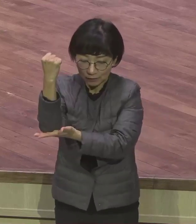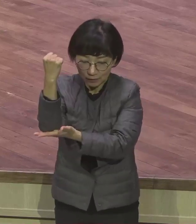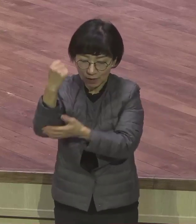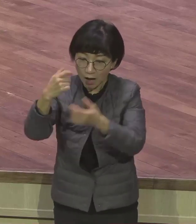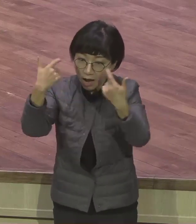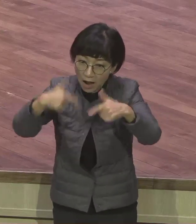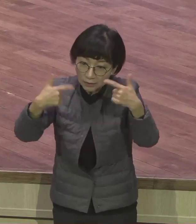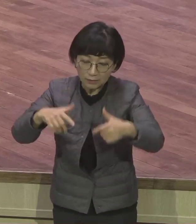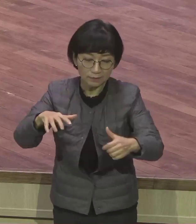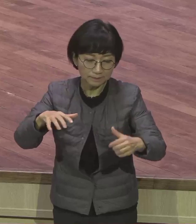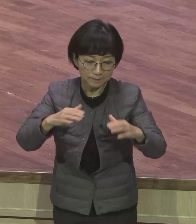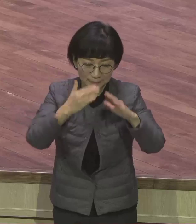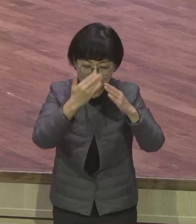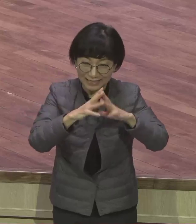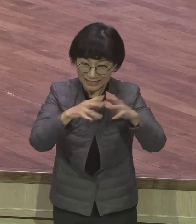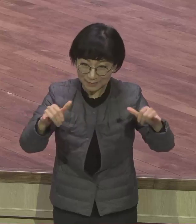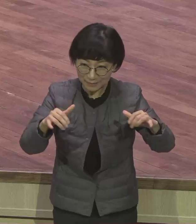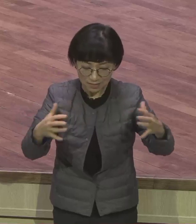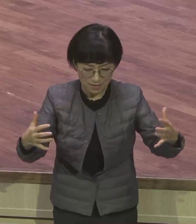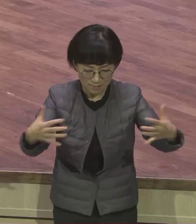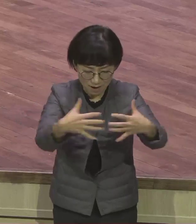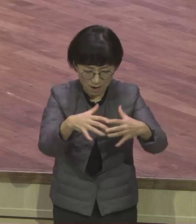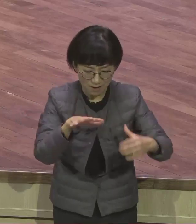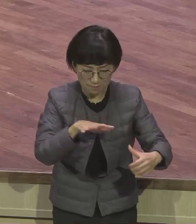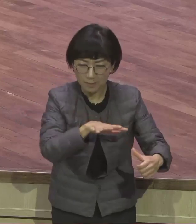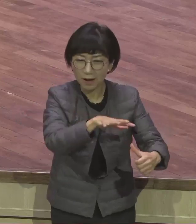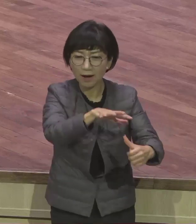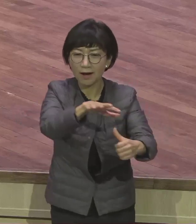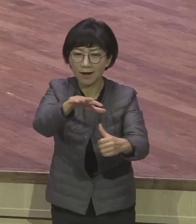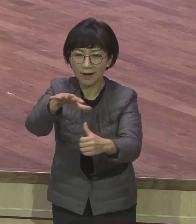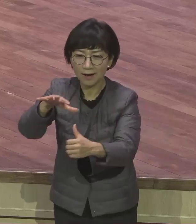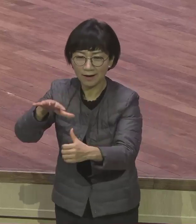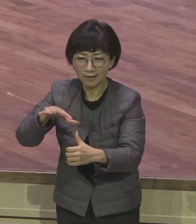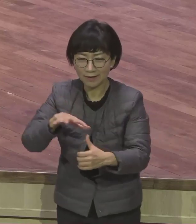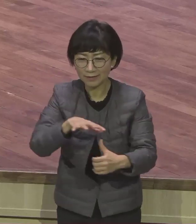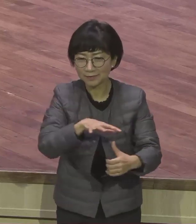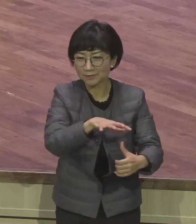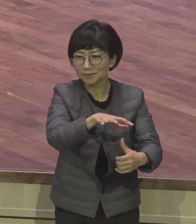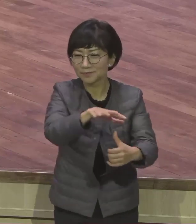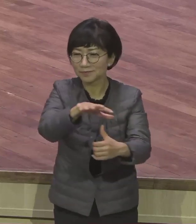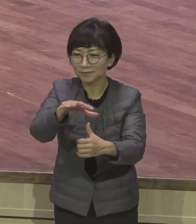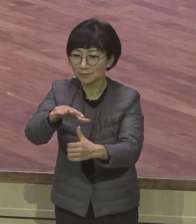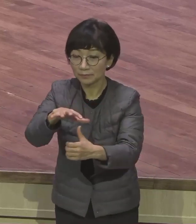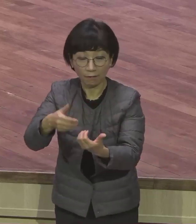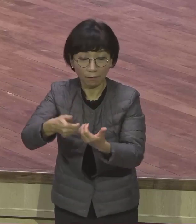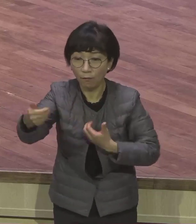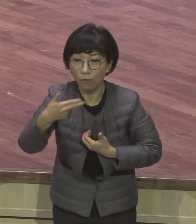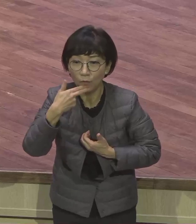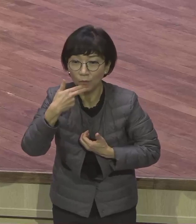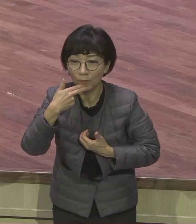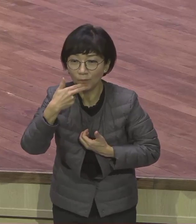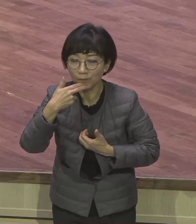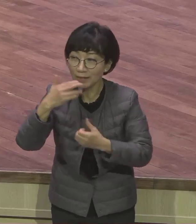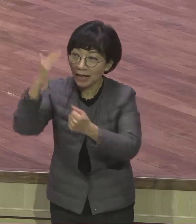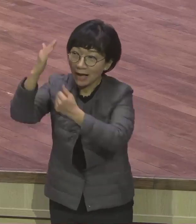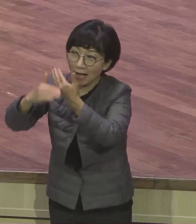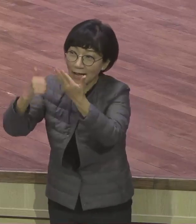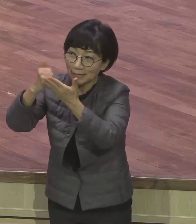않았다 그랬어요 떠나지 않았다 이걸 밝히고 있어요 하나님의 인도와 보호하심이 영원하다